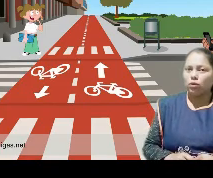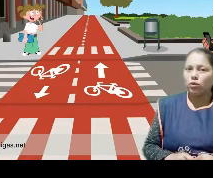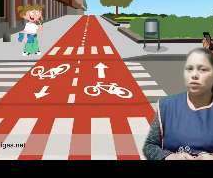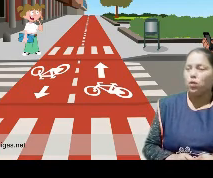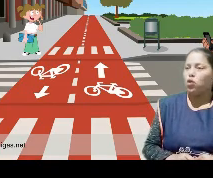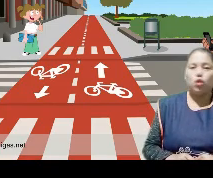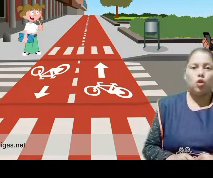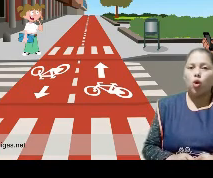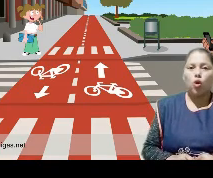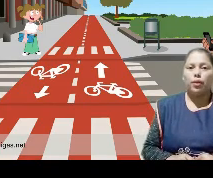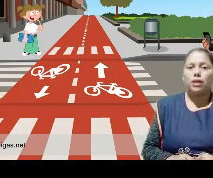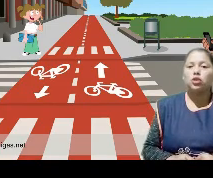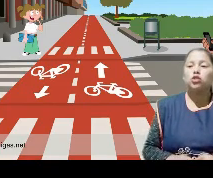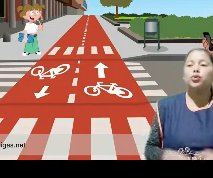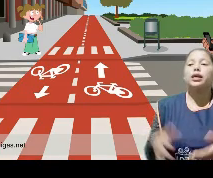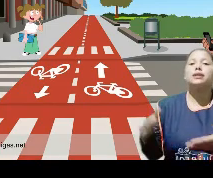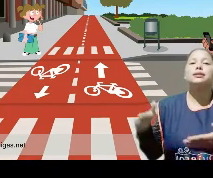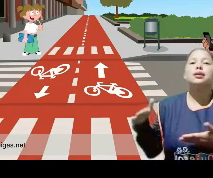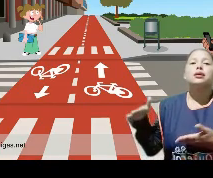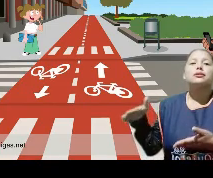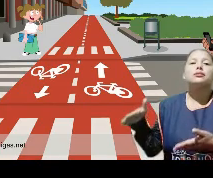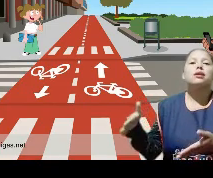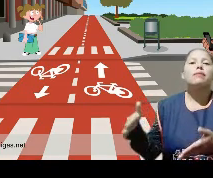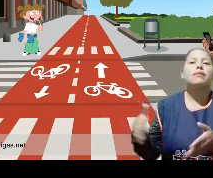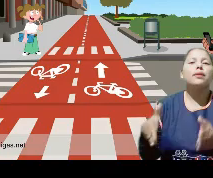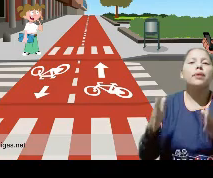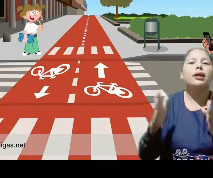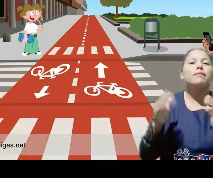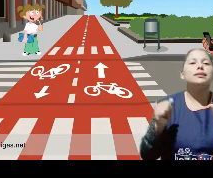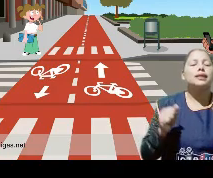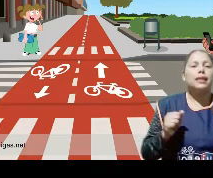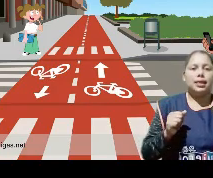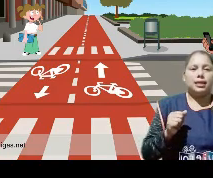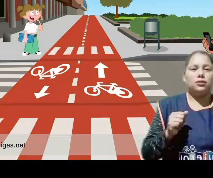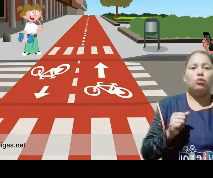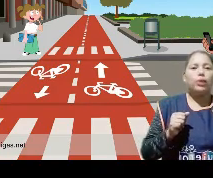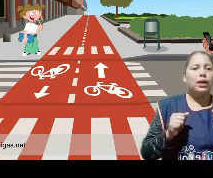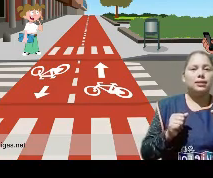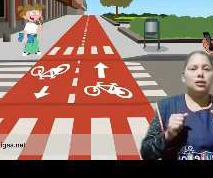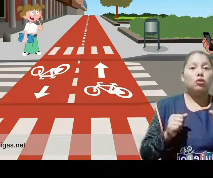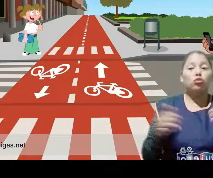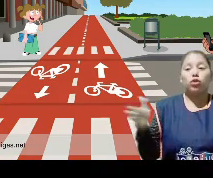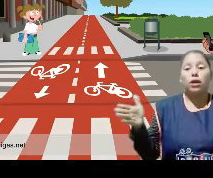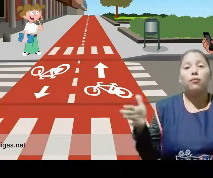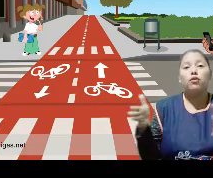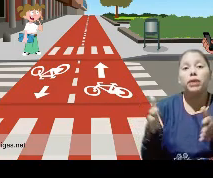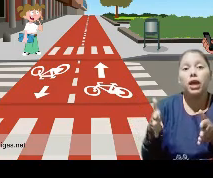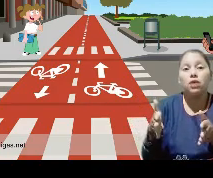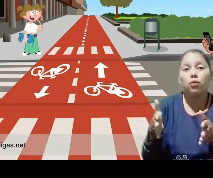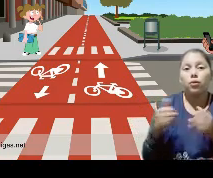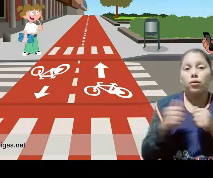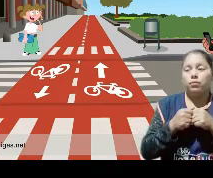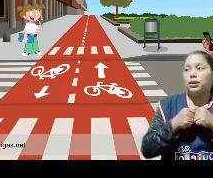los autos. No, ¿verdad, chicos? Porque es solamente para bicicletas. No puede transitar a auto porque es muy